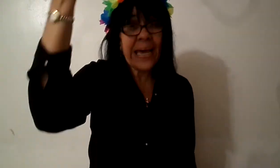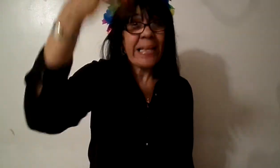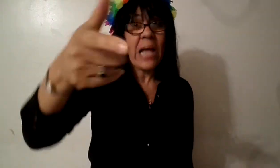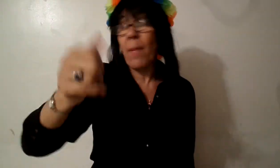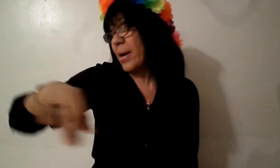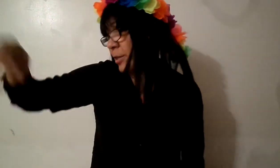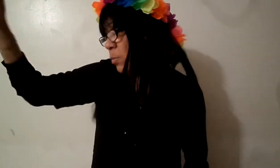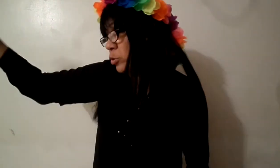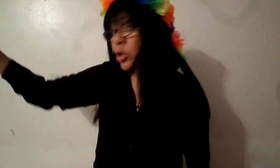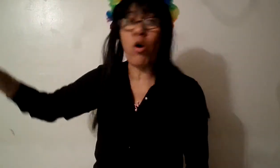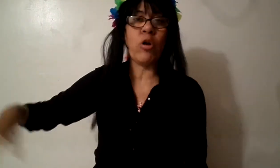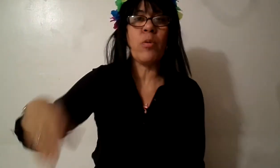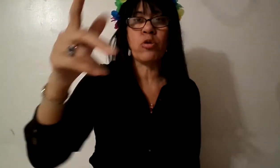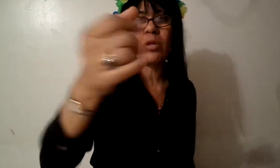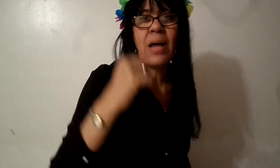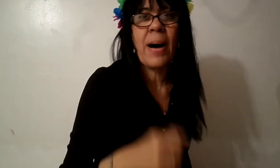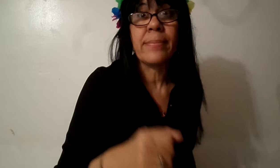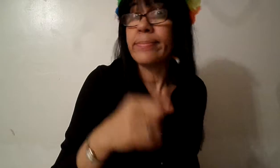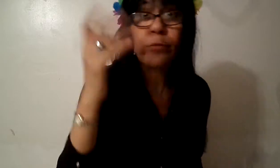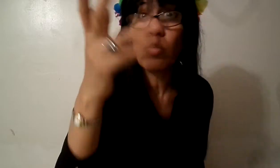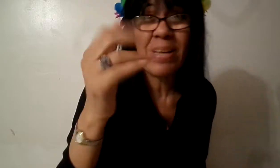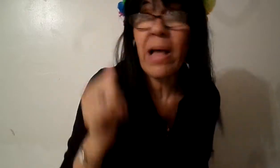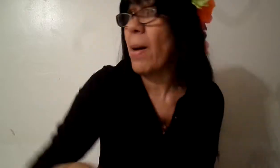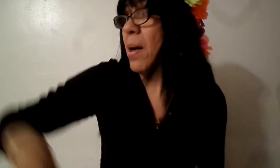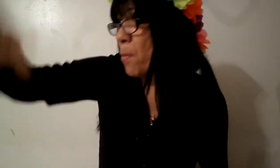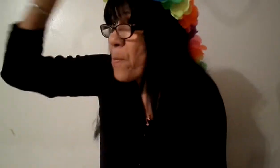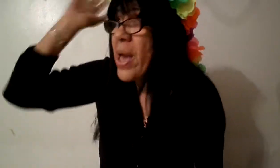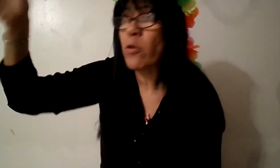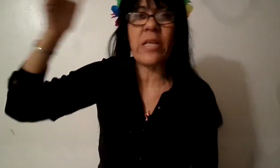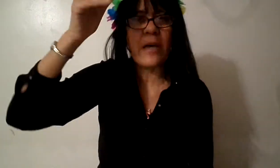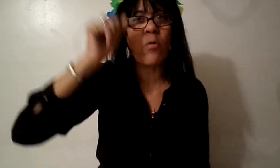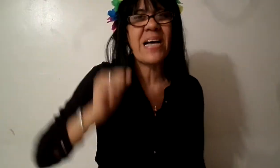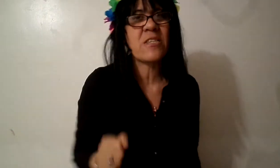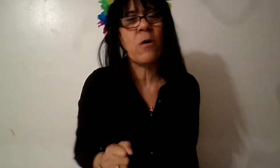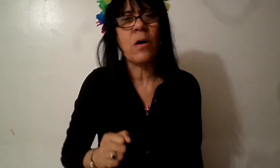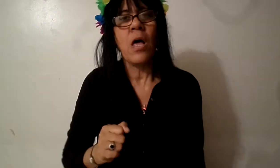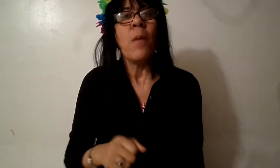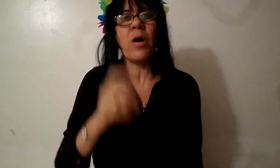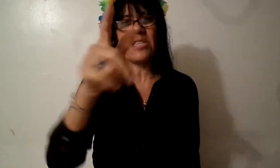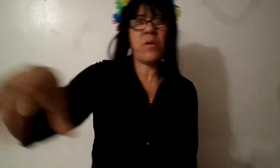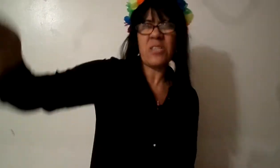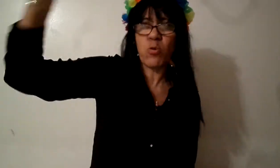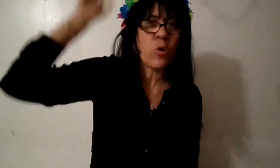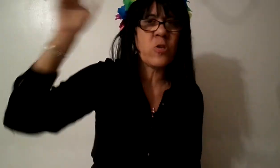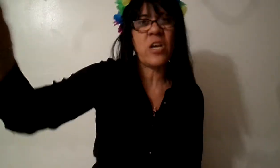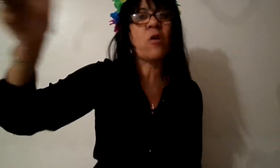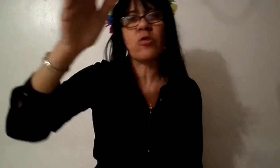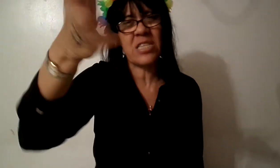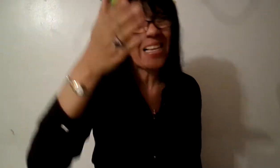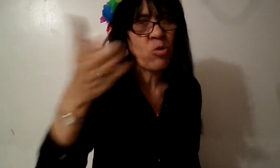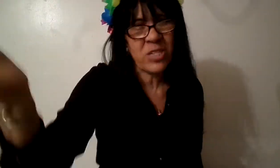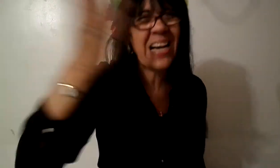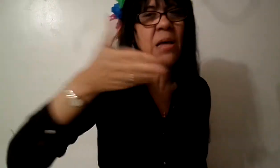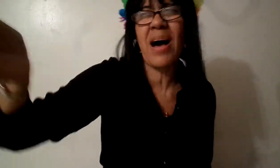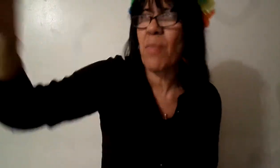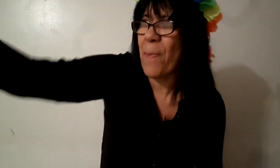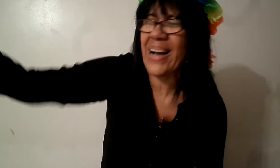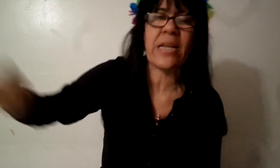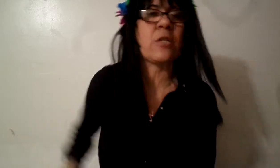estaba en el monte de los olivos yo no estaba tú no estabas pero tenía educación porque si hubiese un grosero no se ganaba armas para Cristo